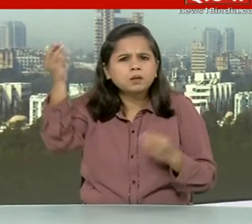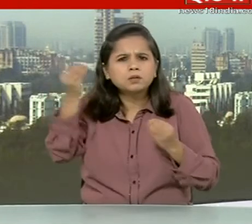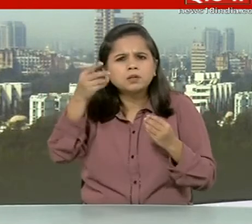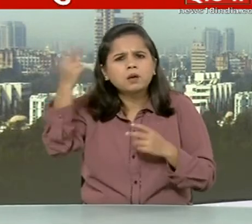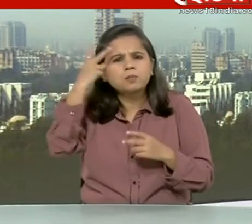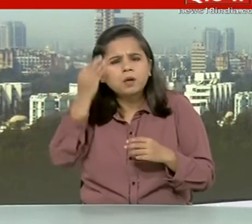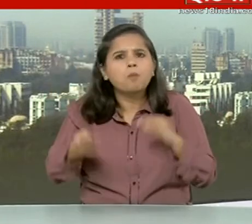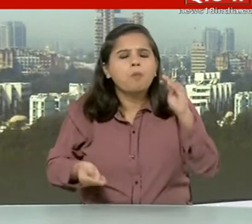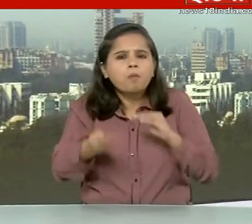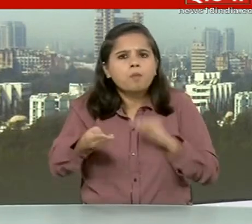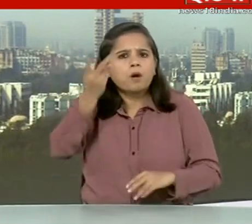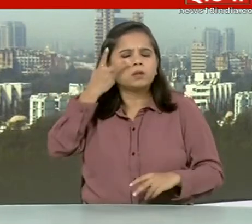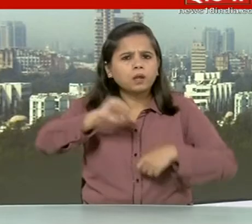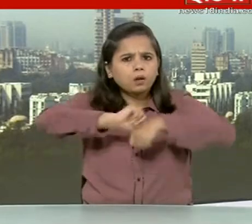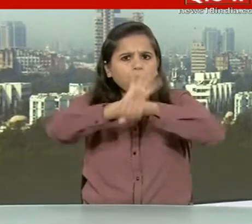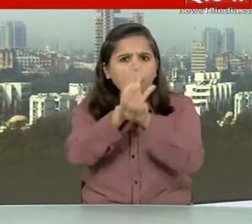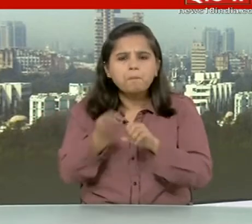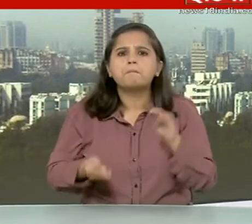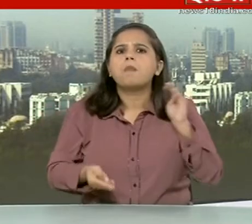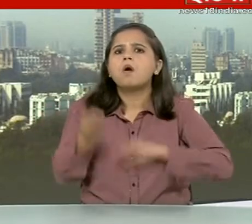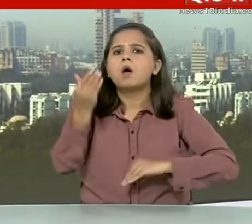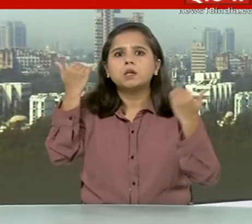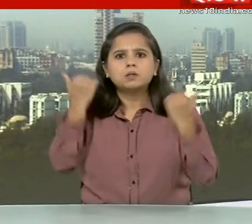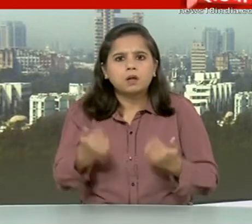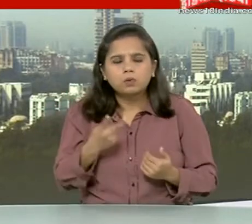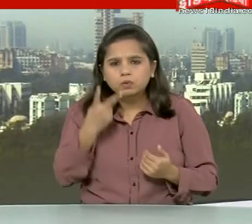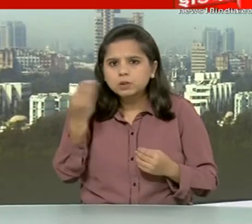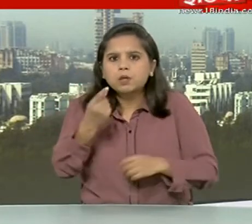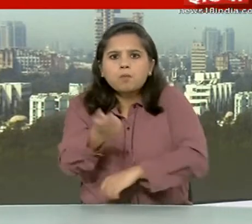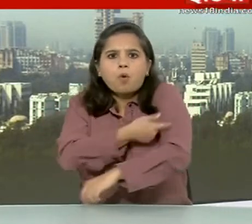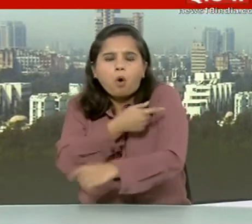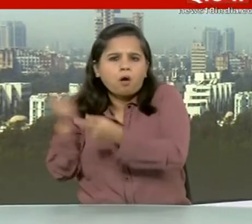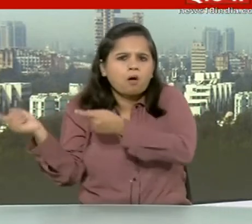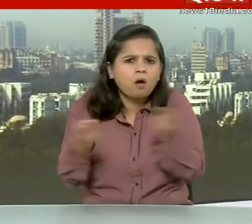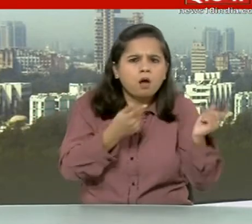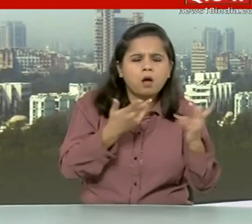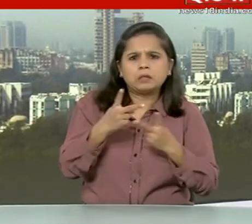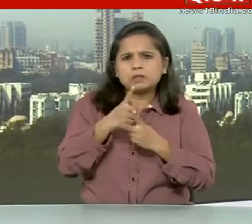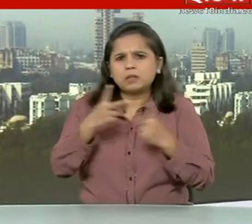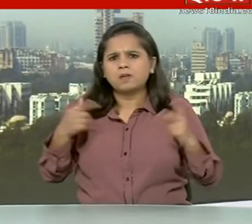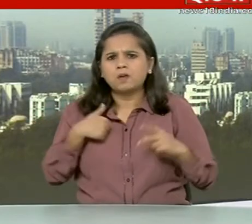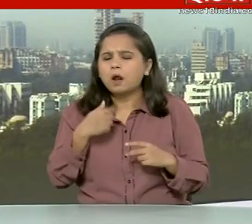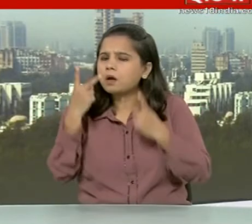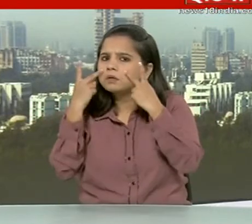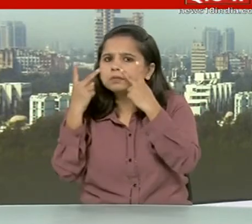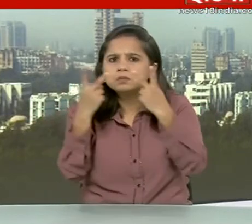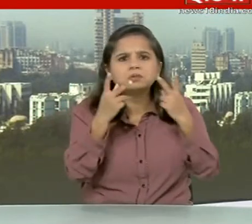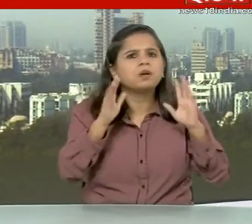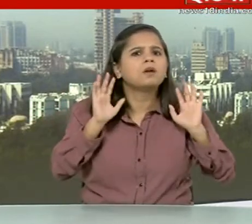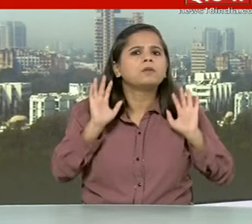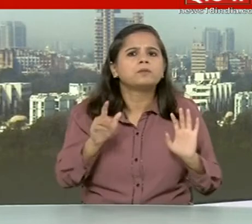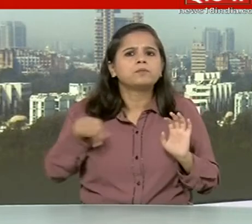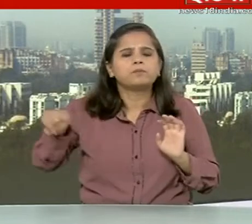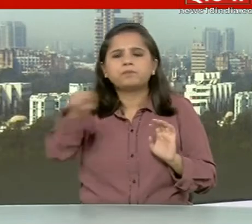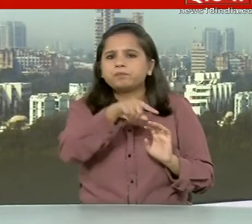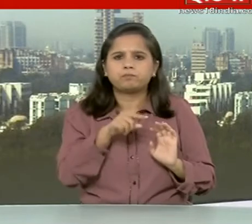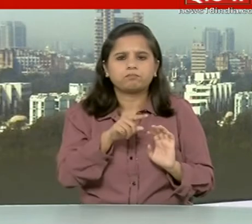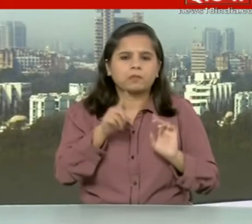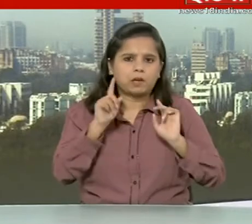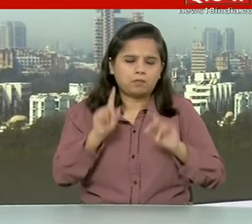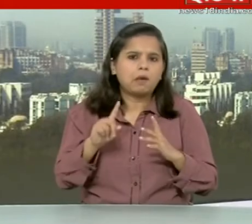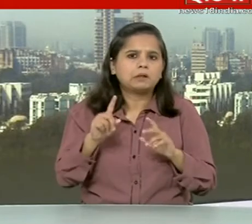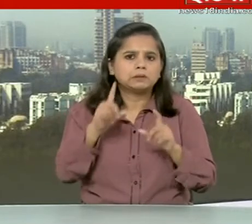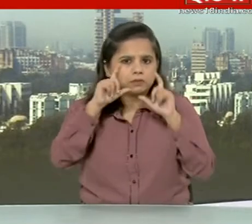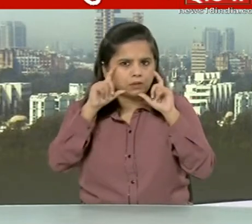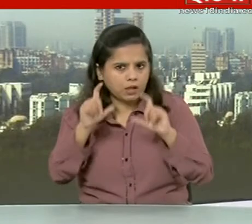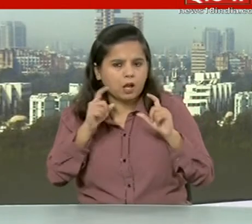increase in cases and that's now leading to hospitals and ICU running close or above capacity and